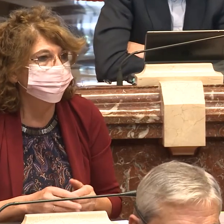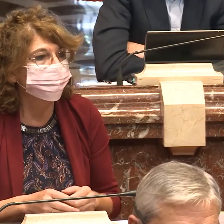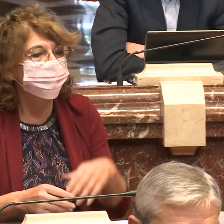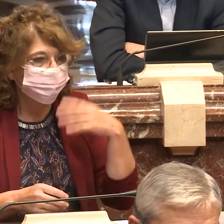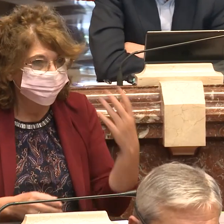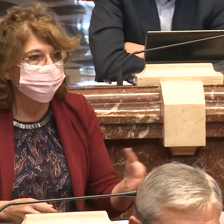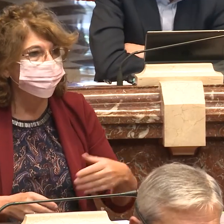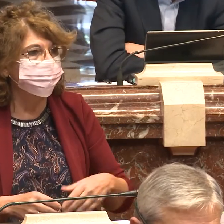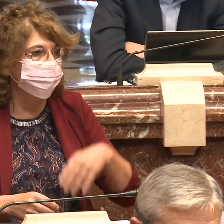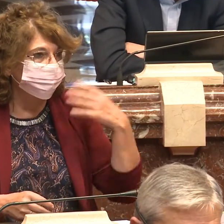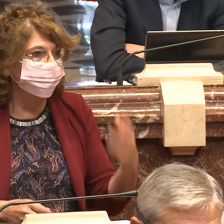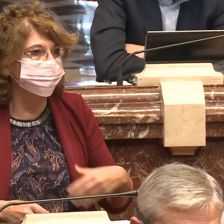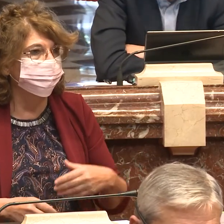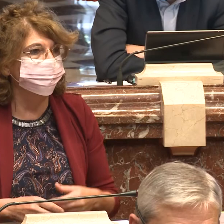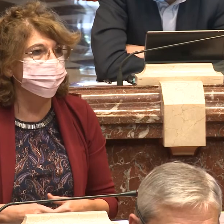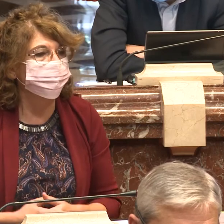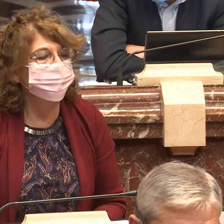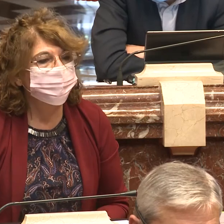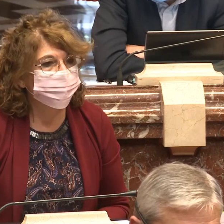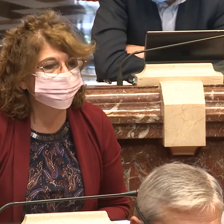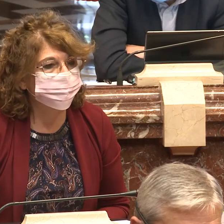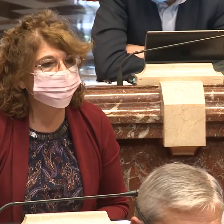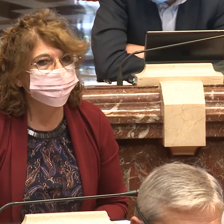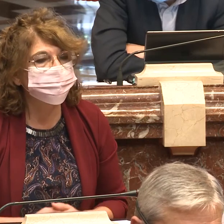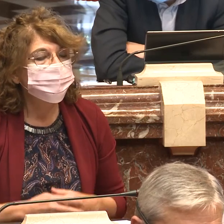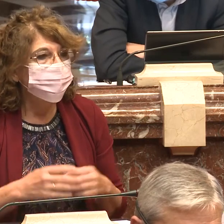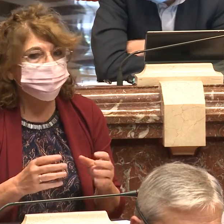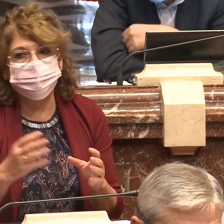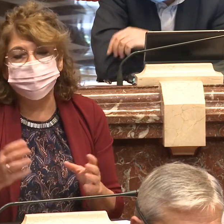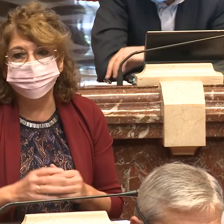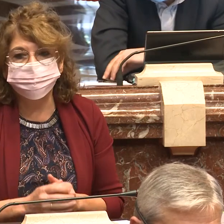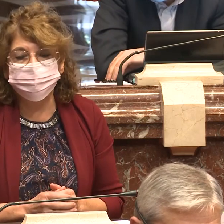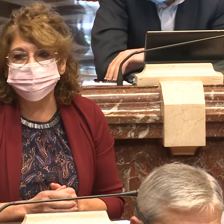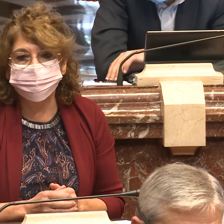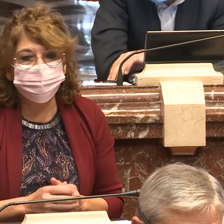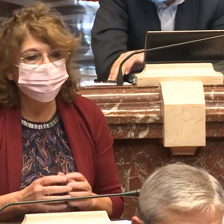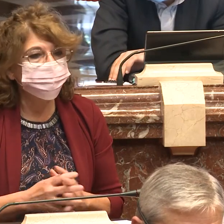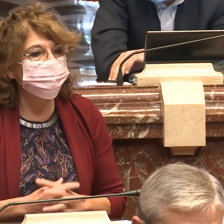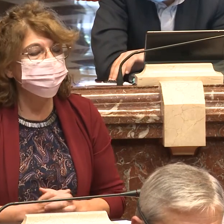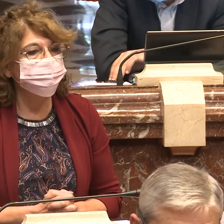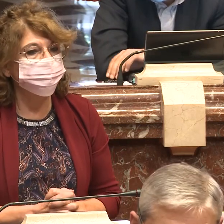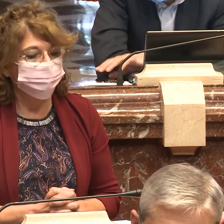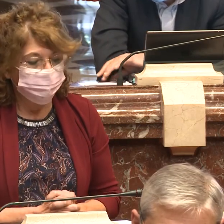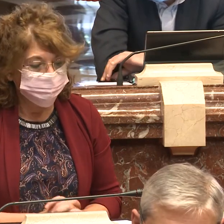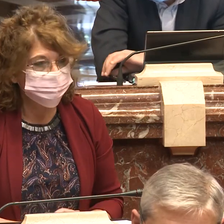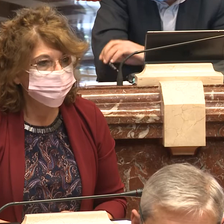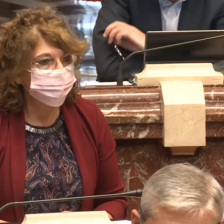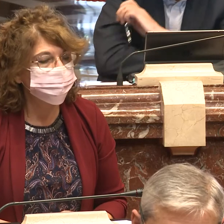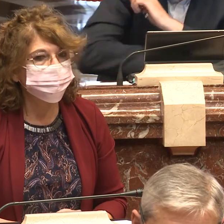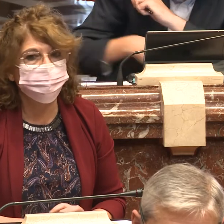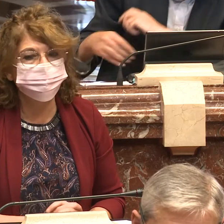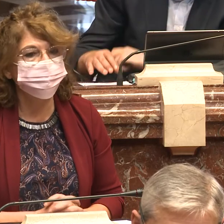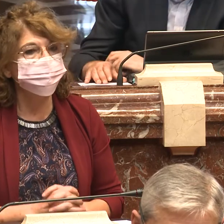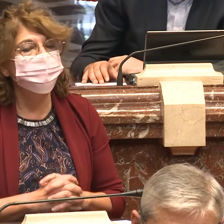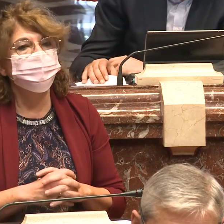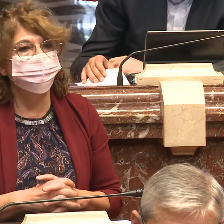esta situación que me imagino que se agrava más todavía las limitaciones. Y estaban hablando aquí de toda la cuestión de